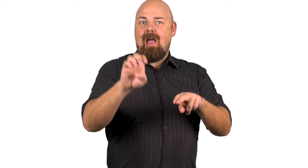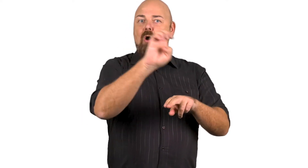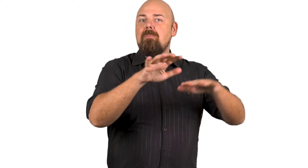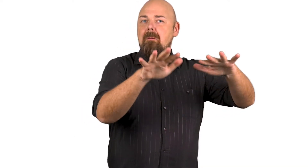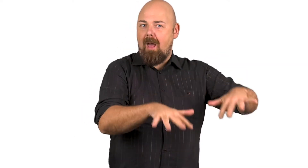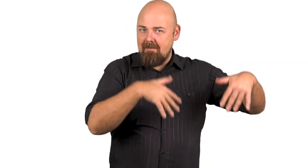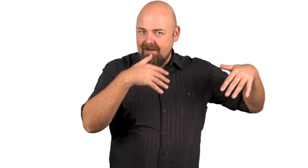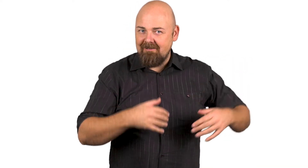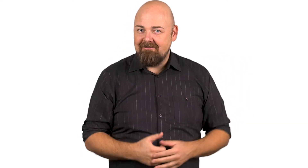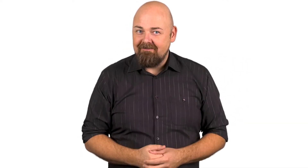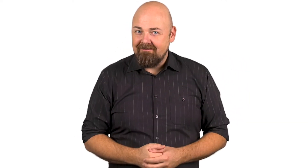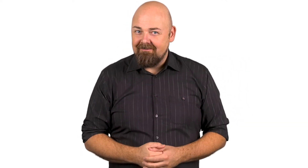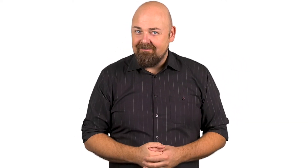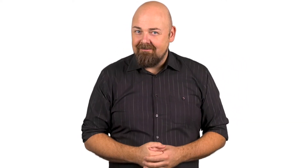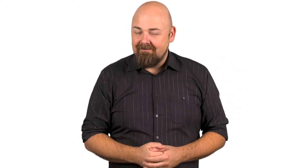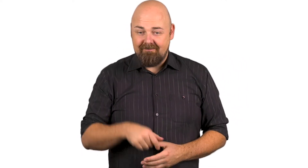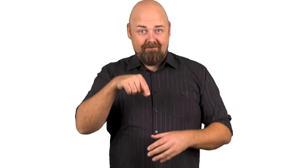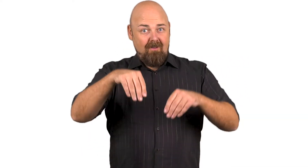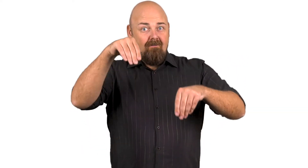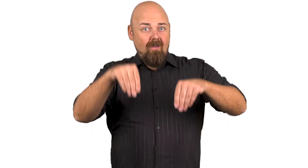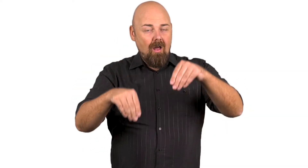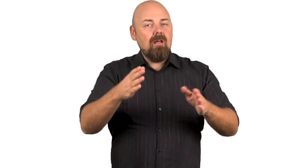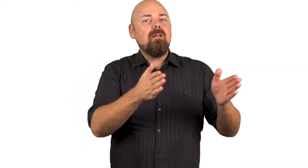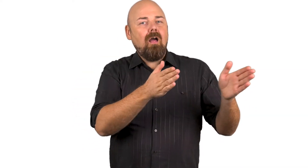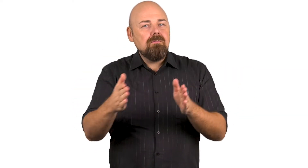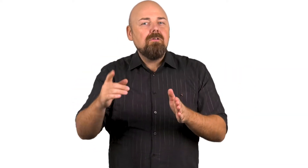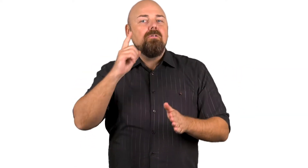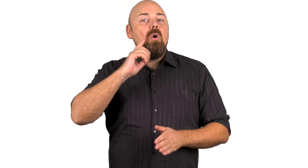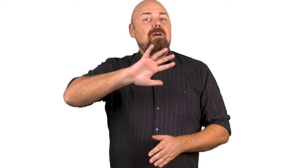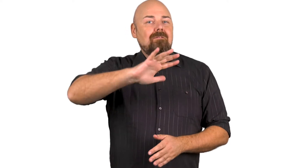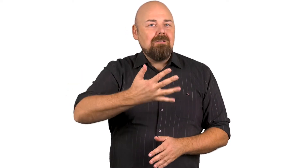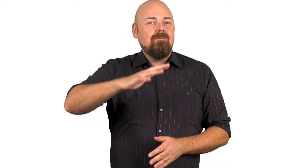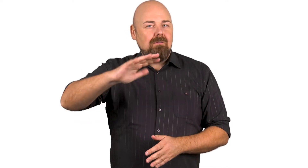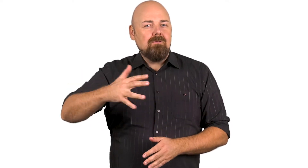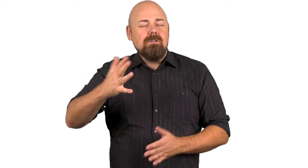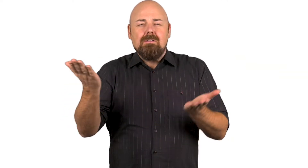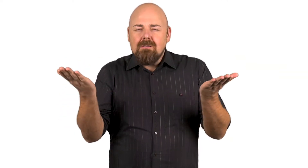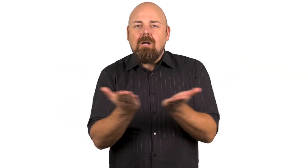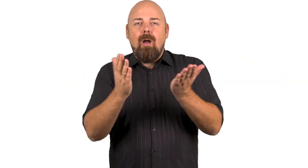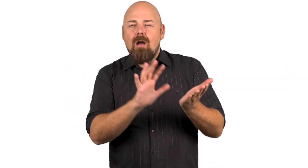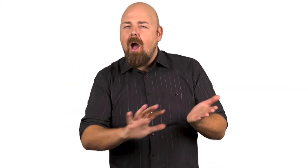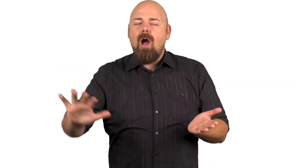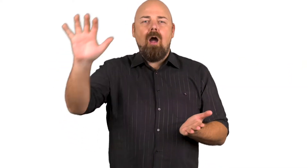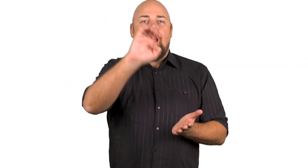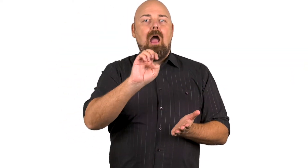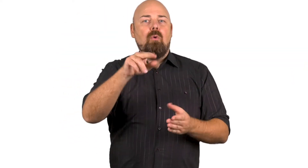jäsenet vaaleilla joka viides vuosi. Vaalit järjestetään kaikissa EUn jäsenmaissa